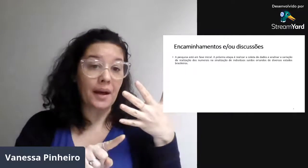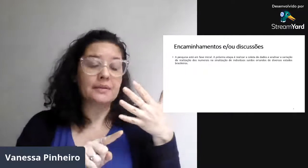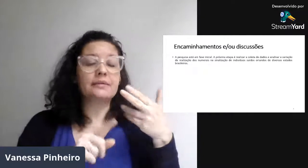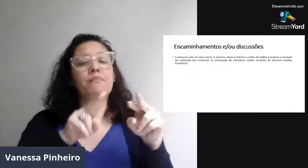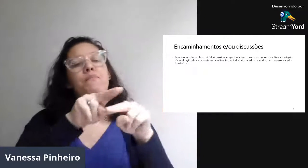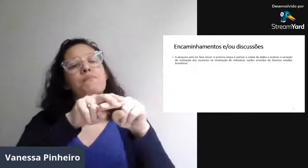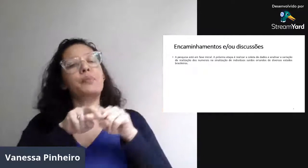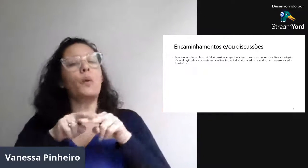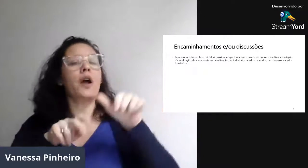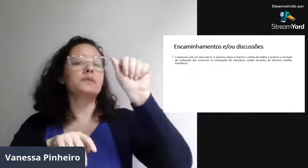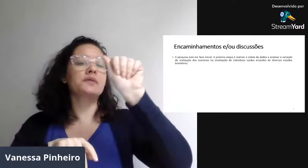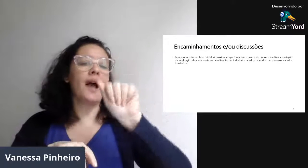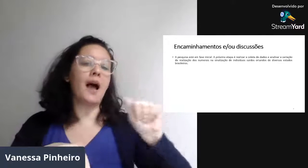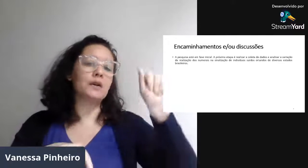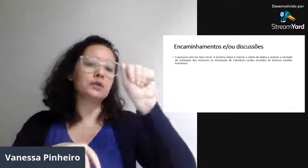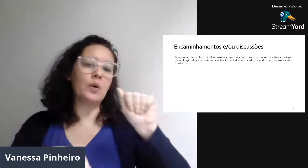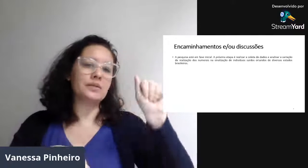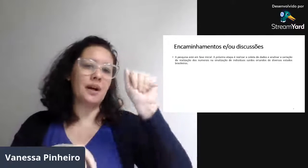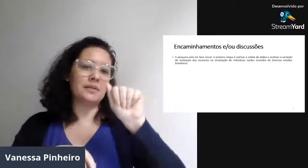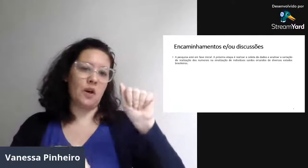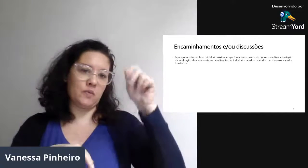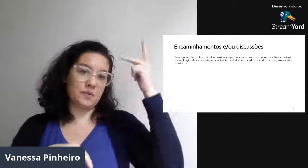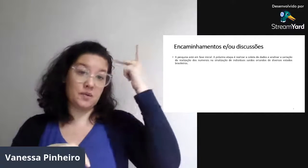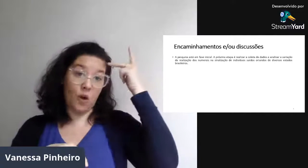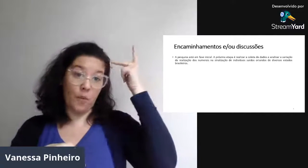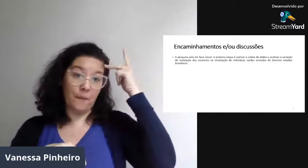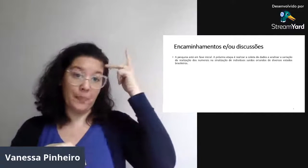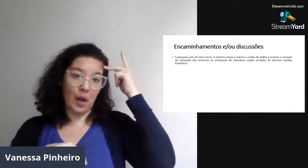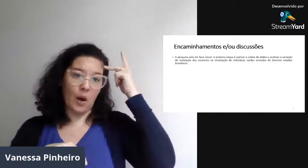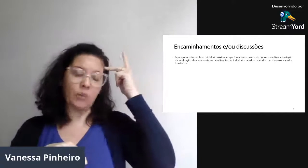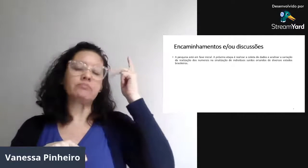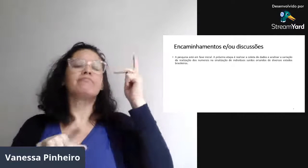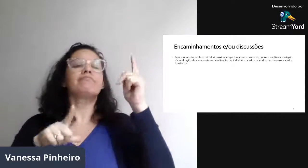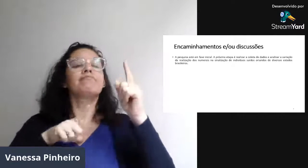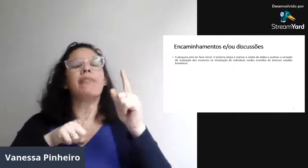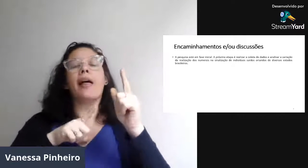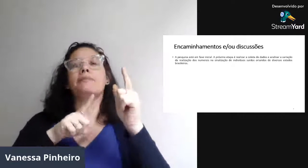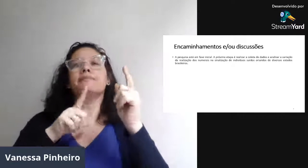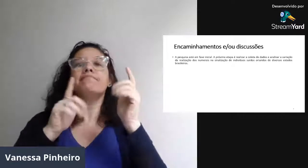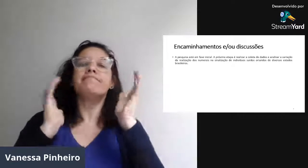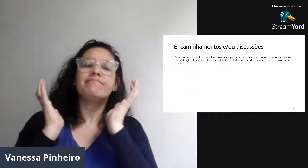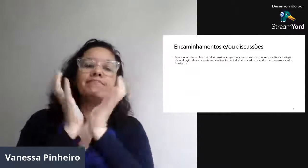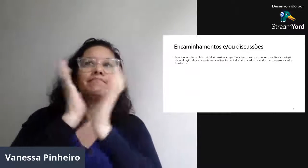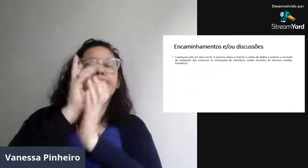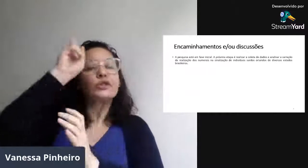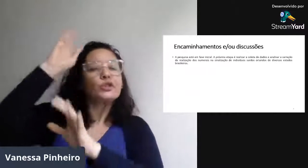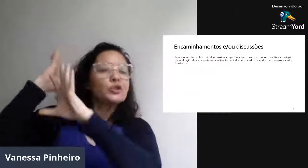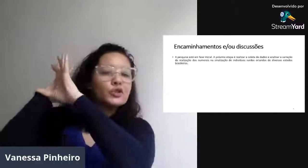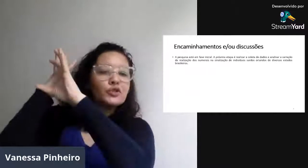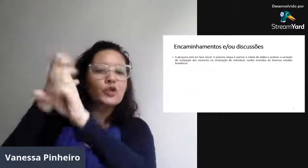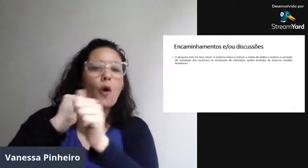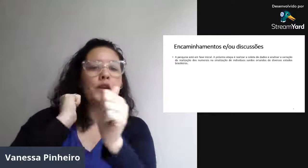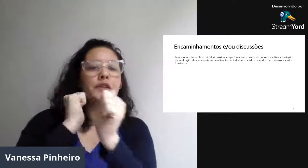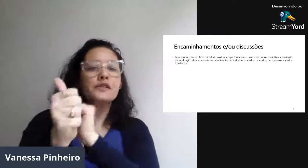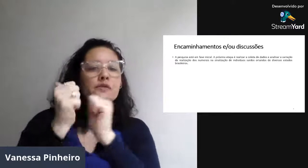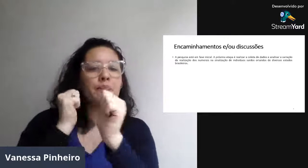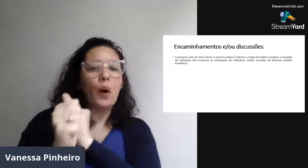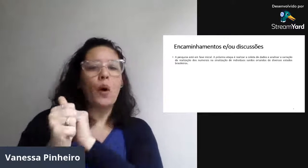essa diferença? Então, tem essas questões, às vezes por associações de São Paulo, também de